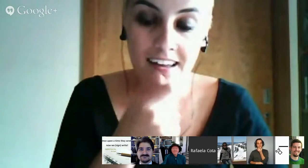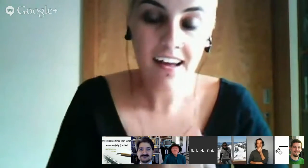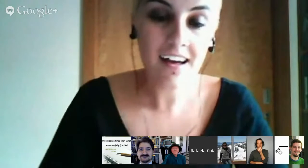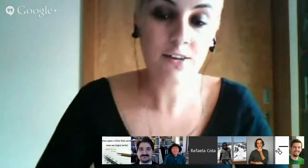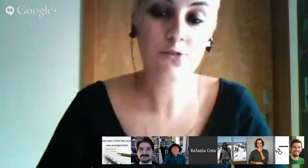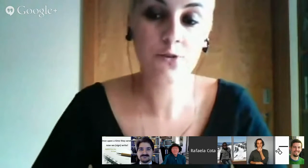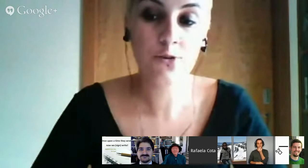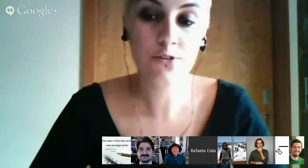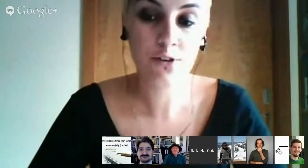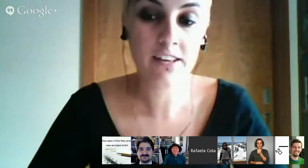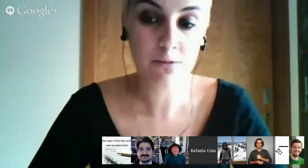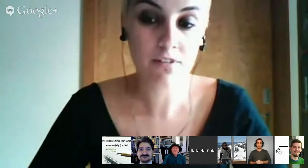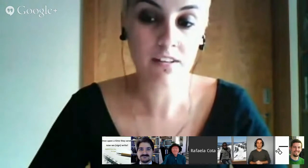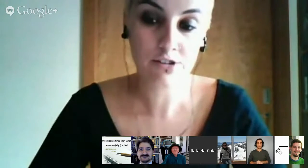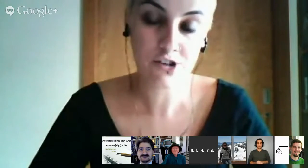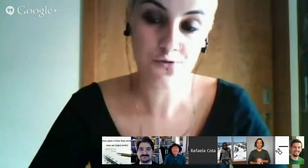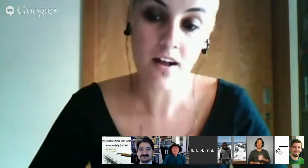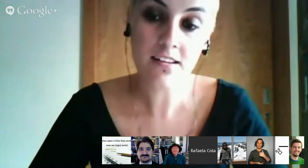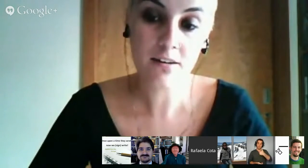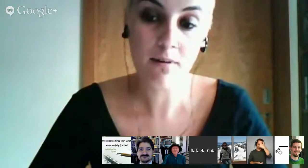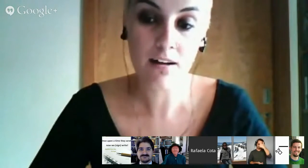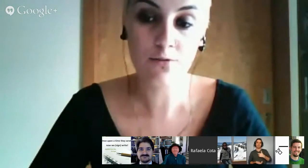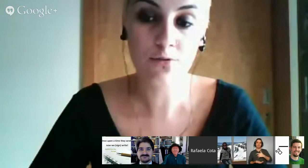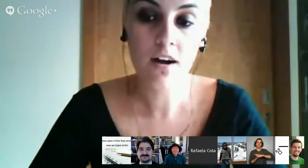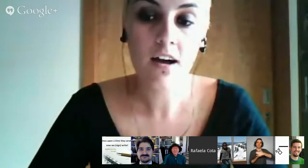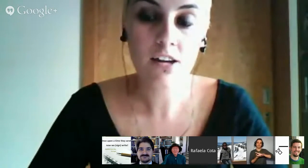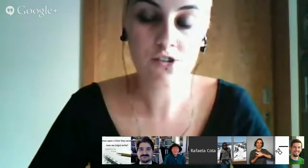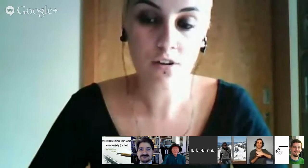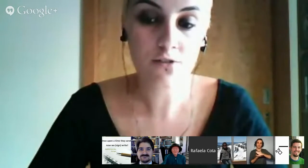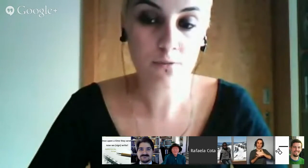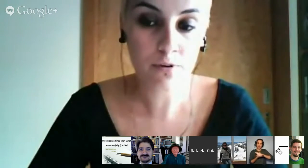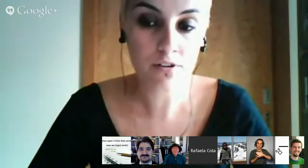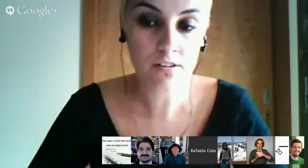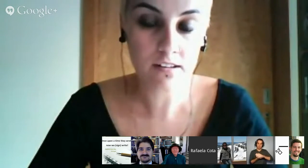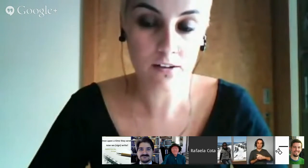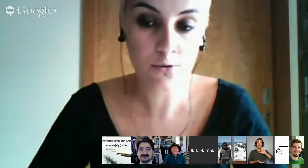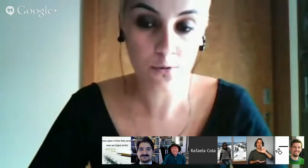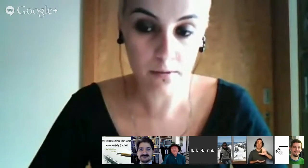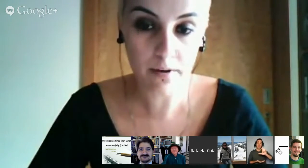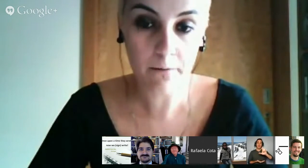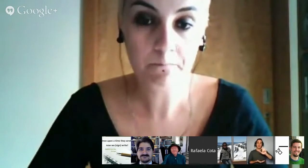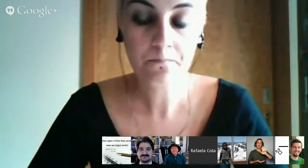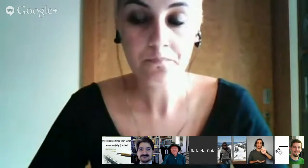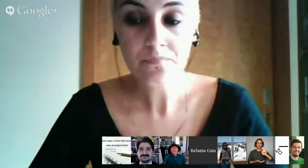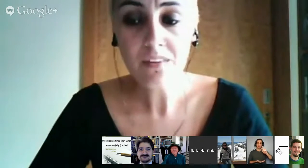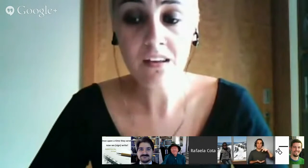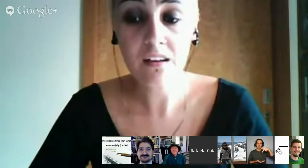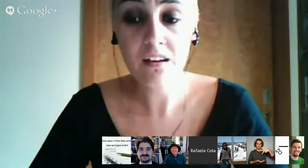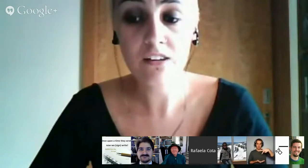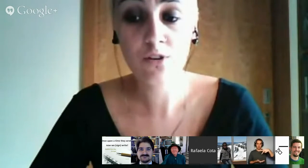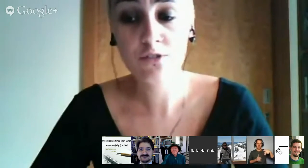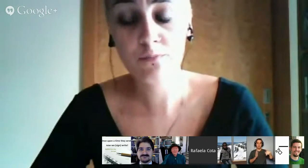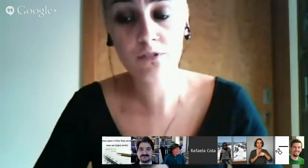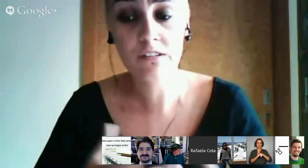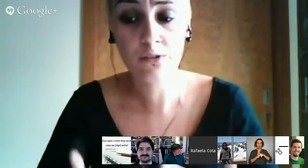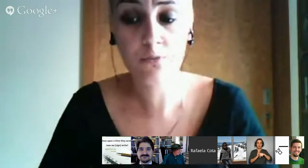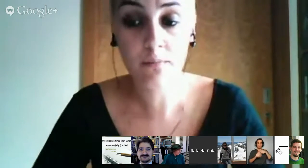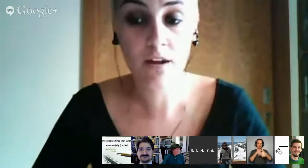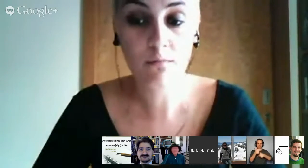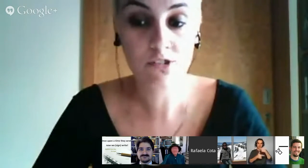Eu sou intérprete de língua gestual e trabalho na Escola Superior de Educação de Coimbra. A Escola Superior de Educação de Coimbra é